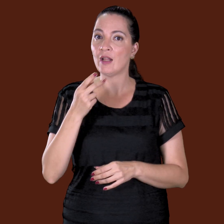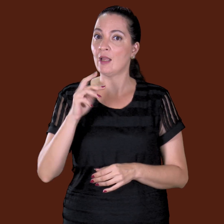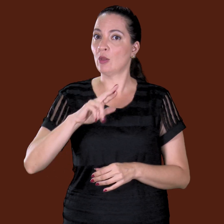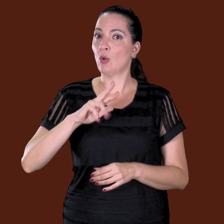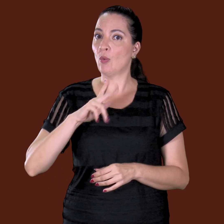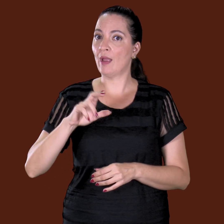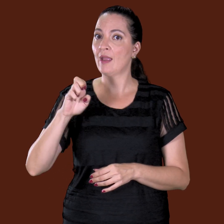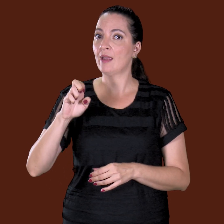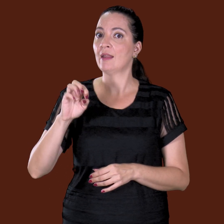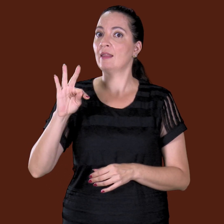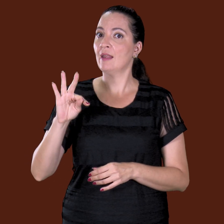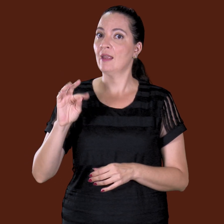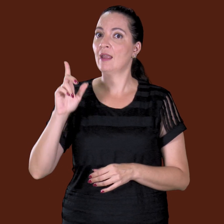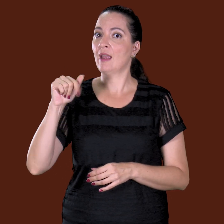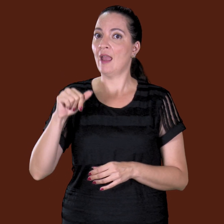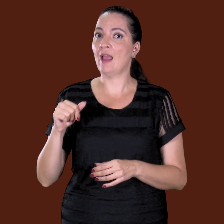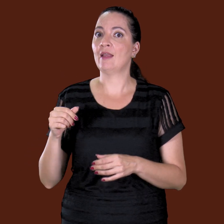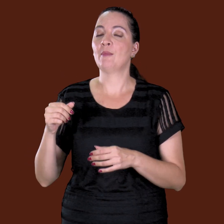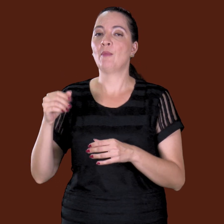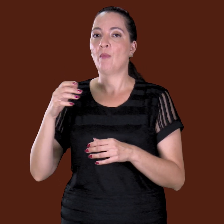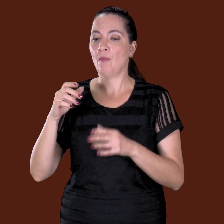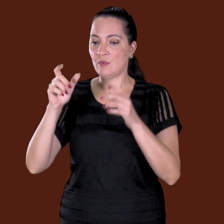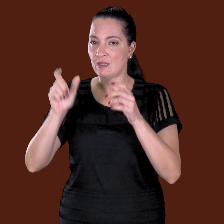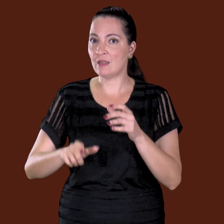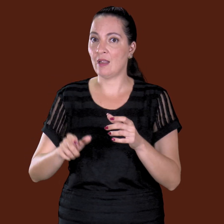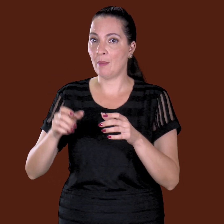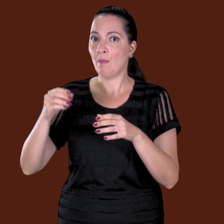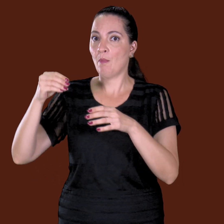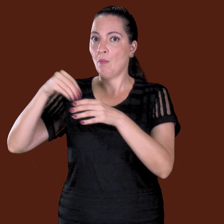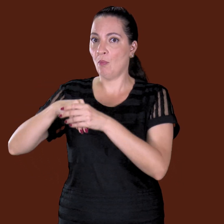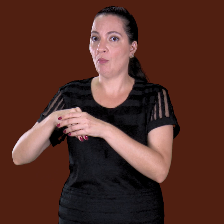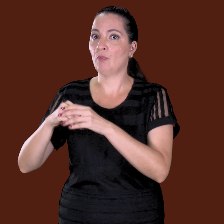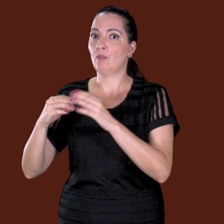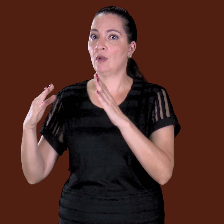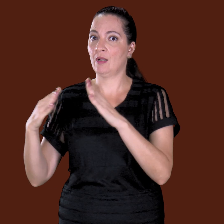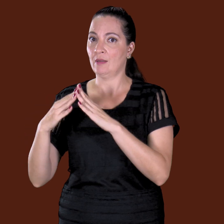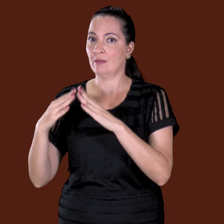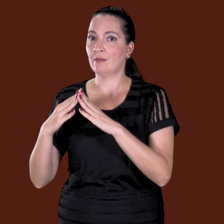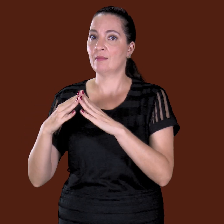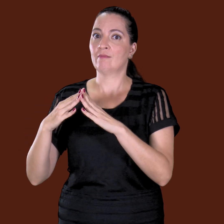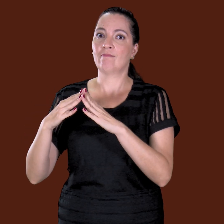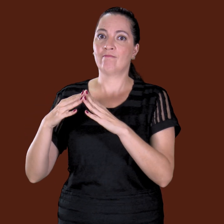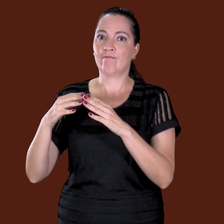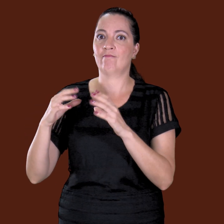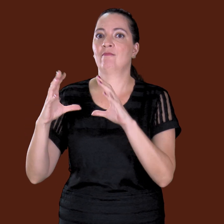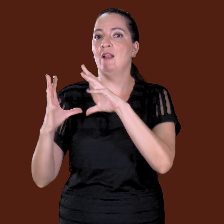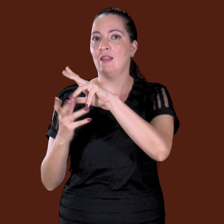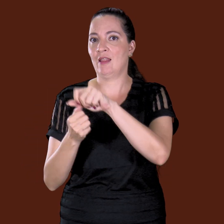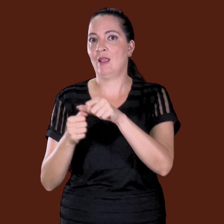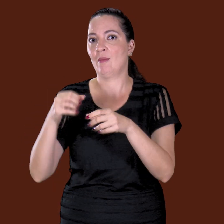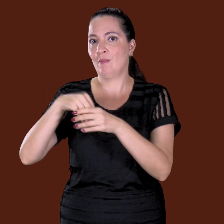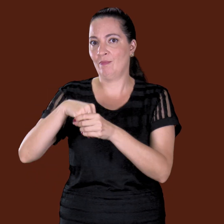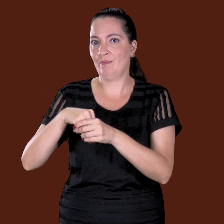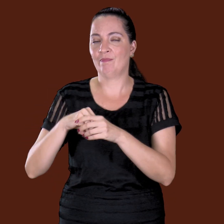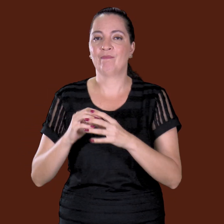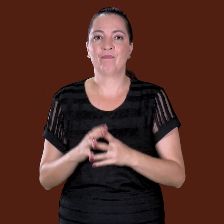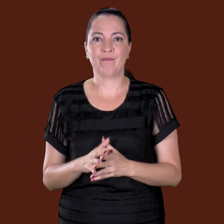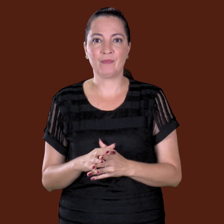do livro do Lobizang Rampa, eu tenho uns 10 livros, ele está lá em casa, eu vi lá, está tudo separado na coleção. Ele fala dos seres